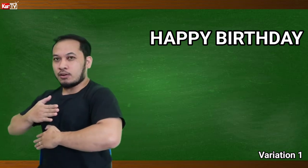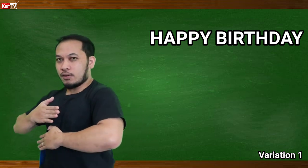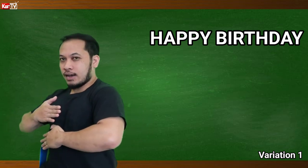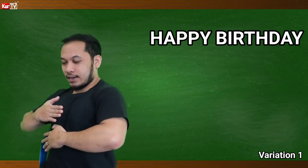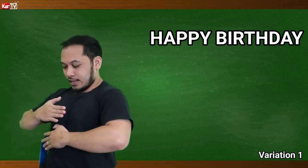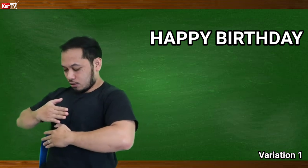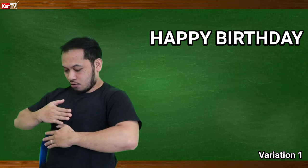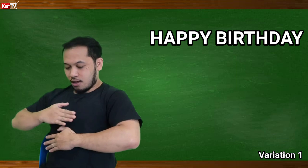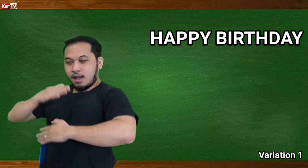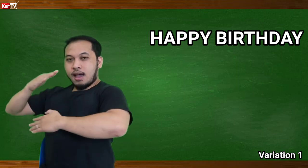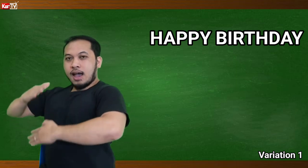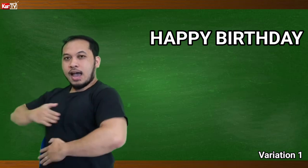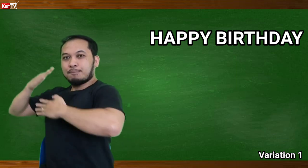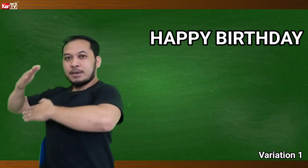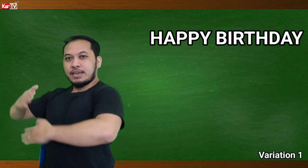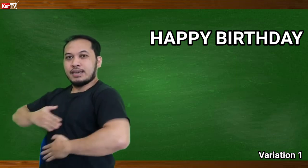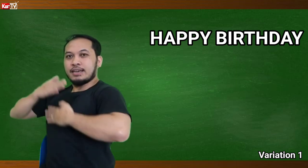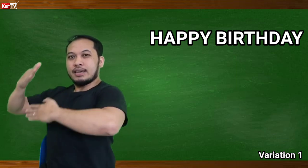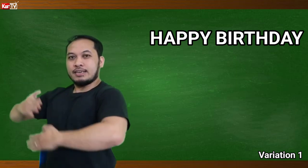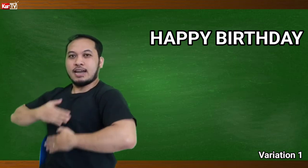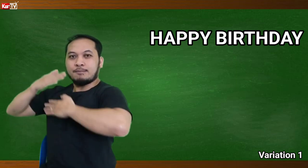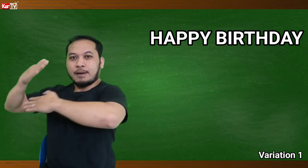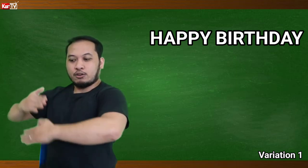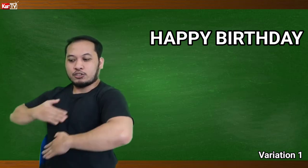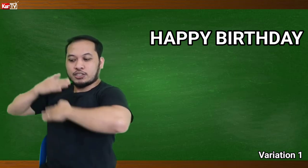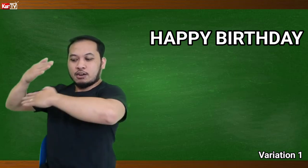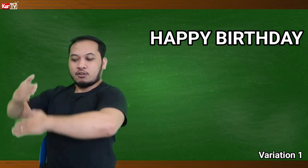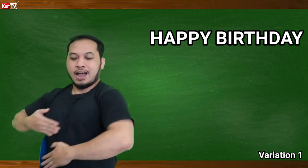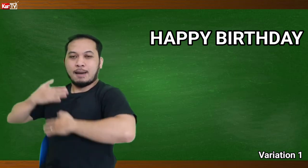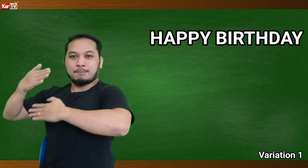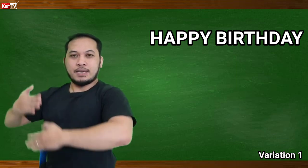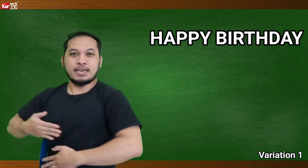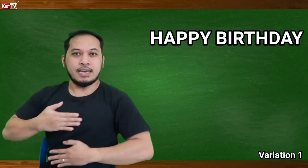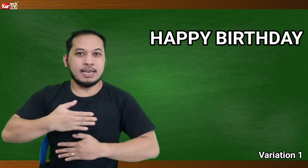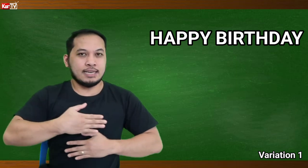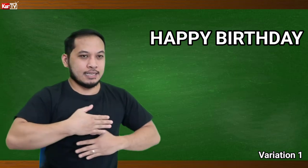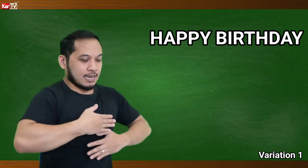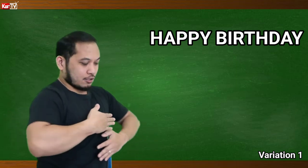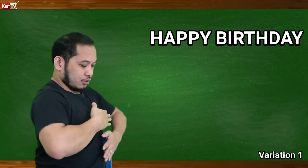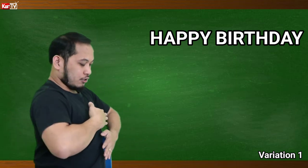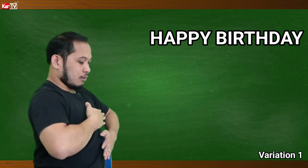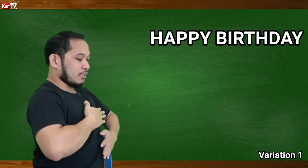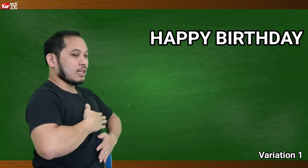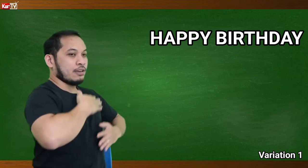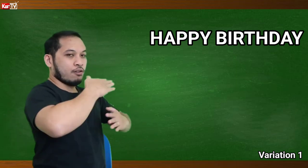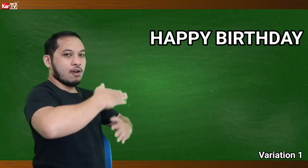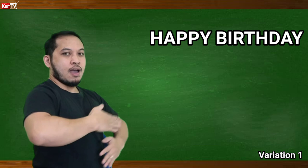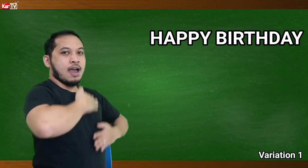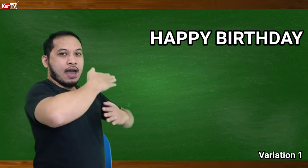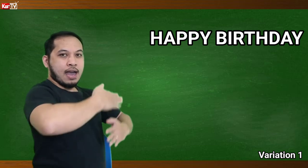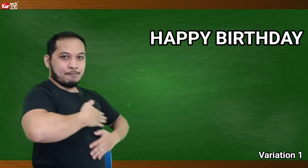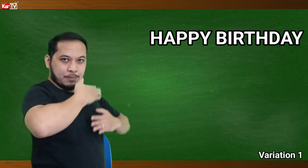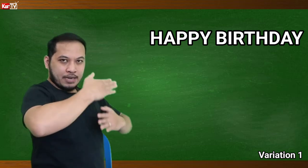ako ha, ginto. Happy, ayan, paikot siya ho. Happy, yes. O dito naman tayo. Happy,